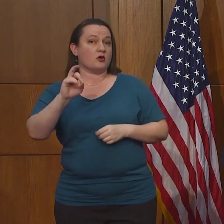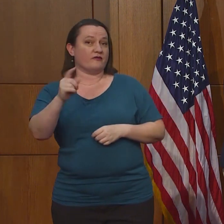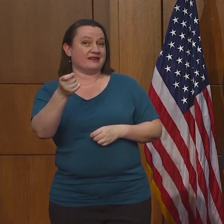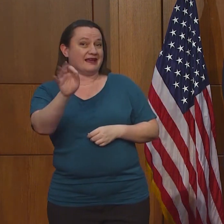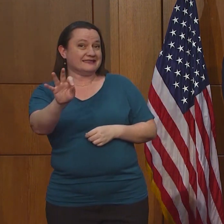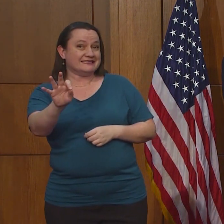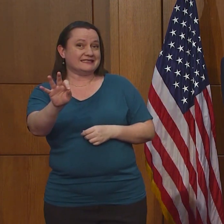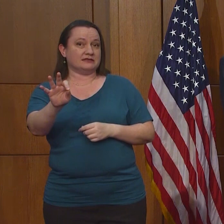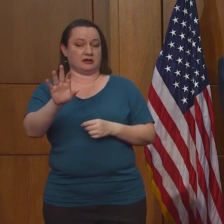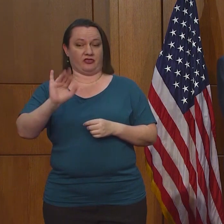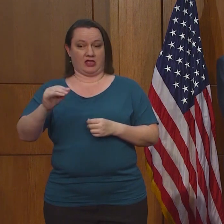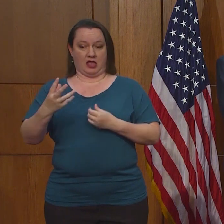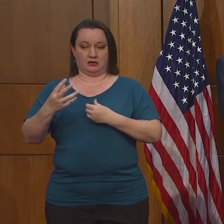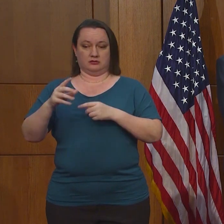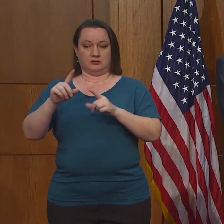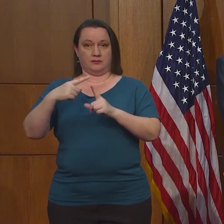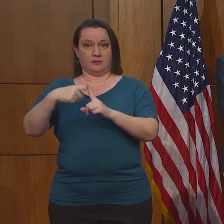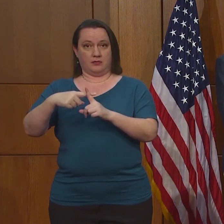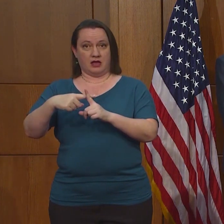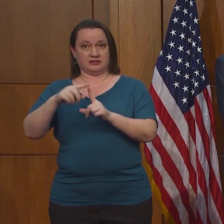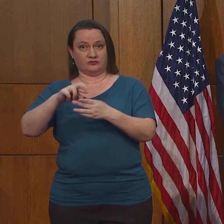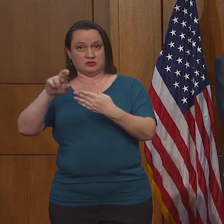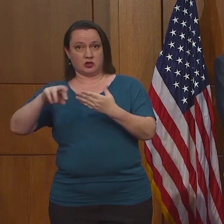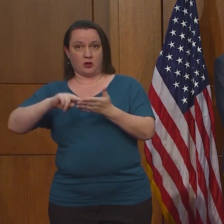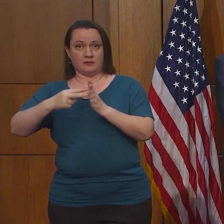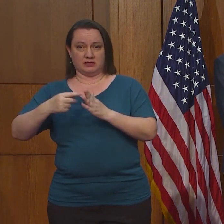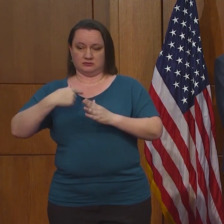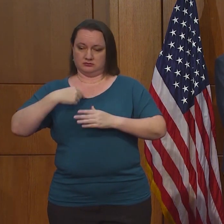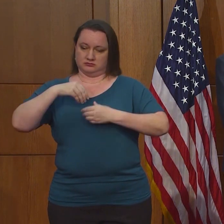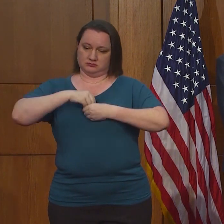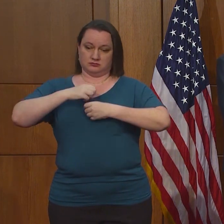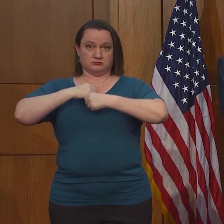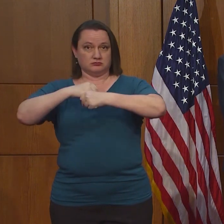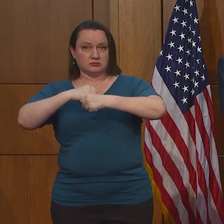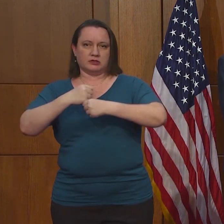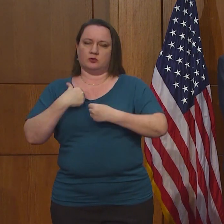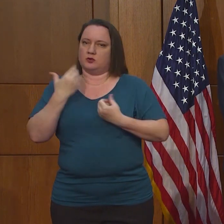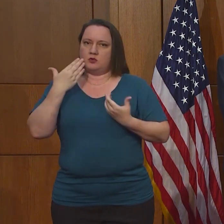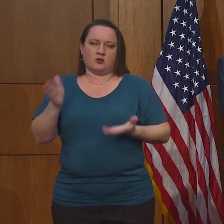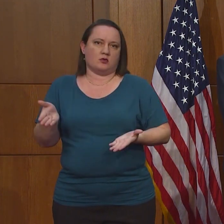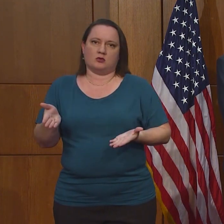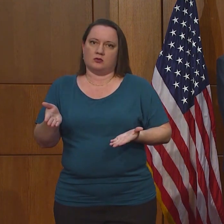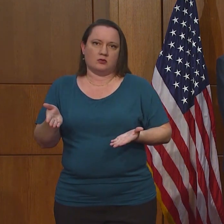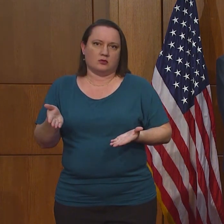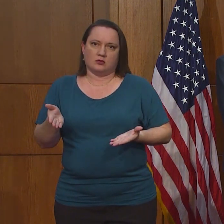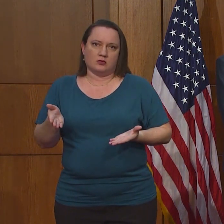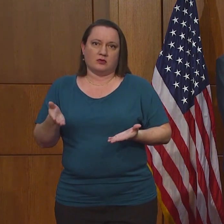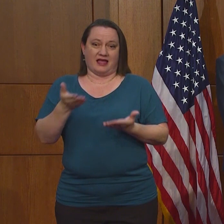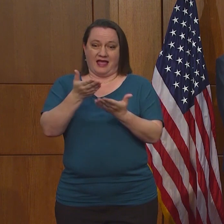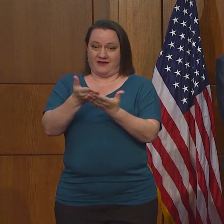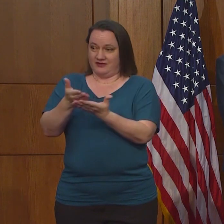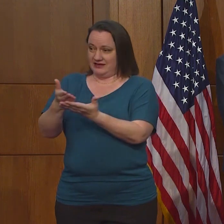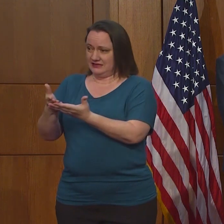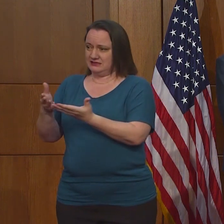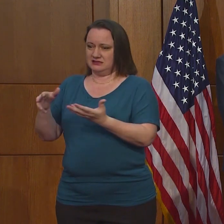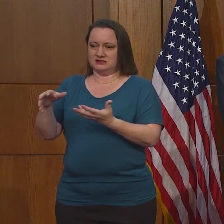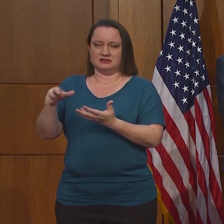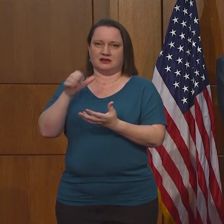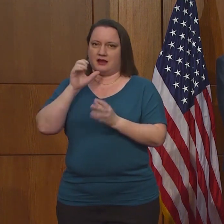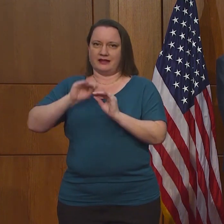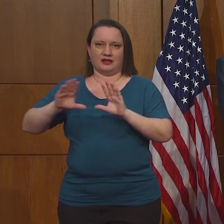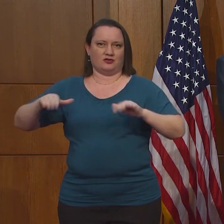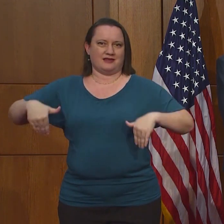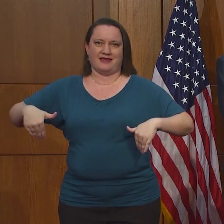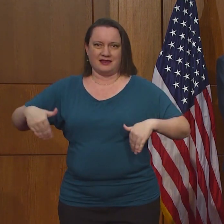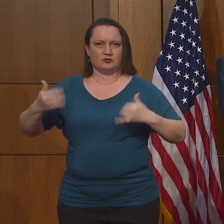así que no sabemos si este va a ser el caso con este virus. Hay evidencia que se contradice en este campo. Así que mi